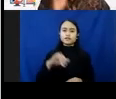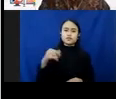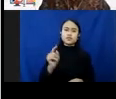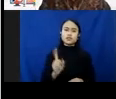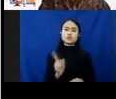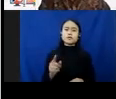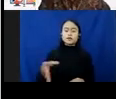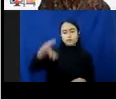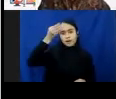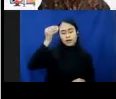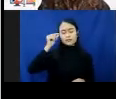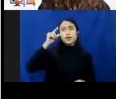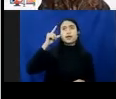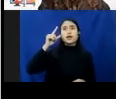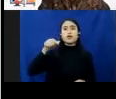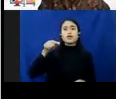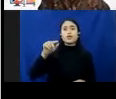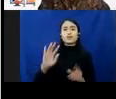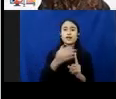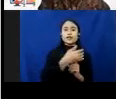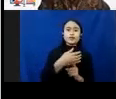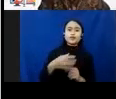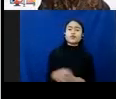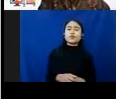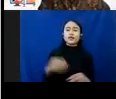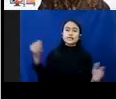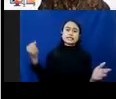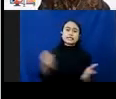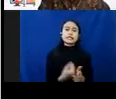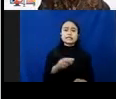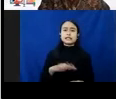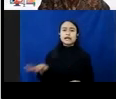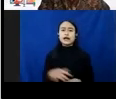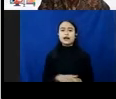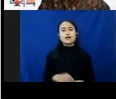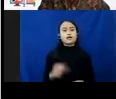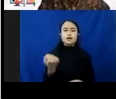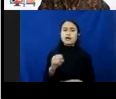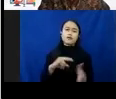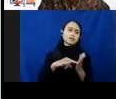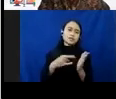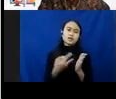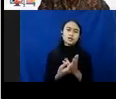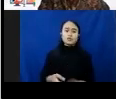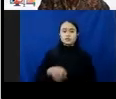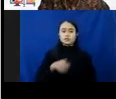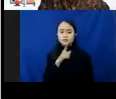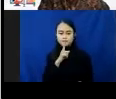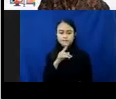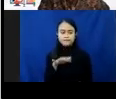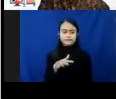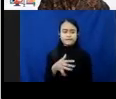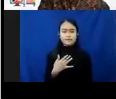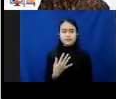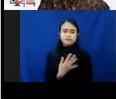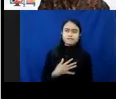perlindungan terhadap eksploitasi dan kekerasan pada anak. Nggak bisa teknologi didiamkan sementara kita menikmati teknologi